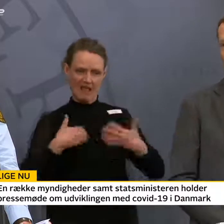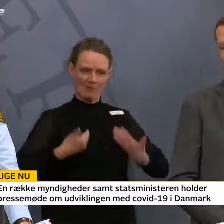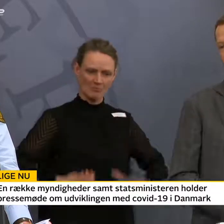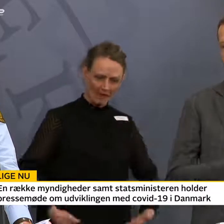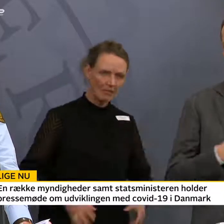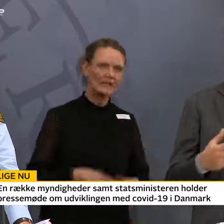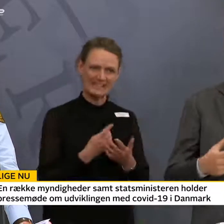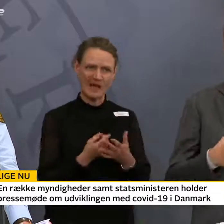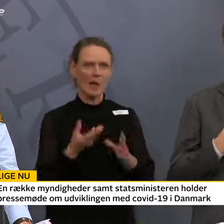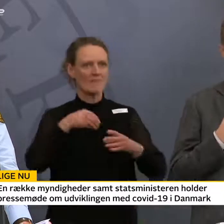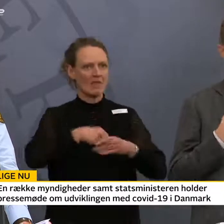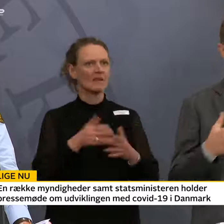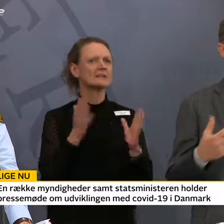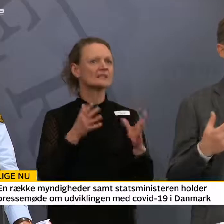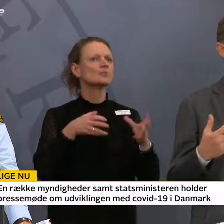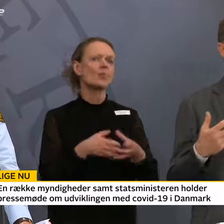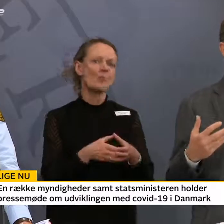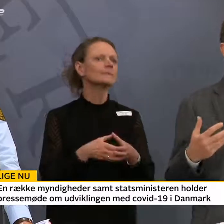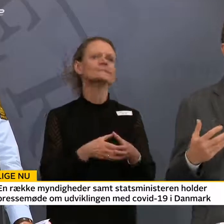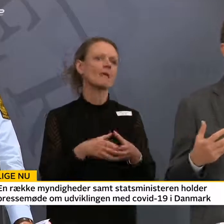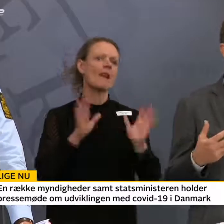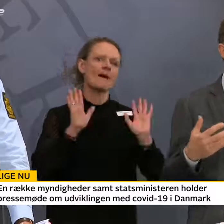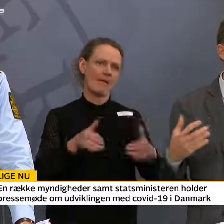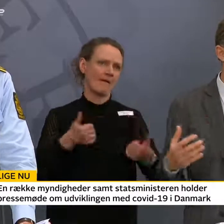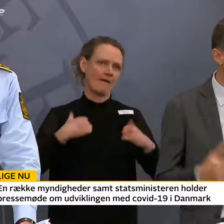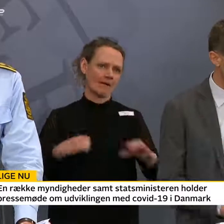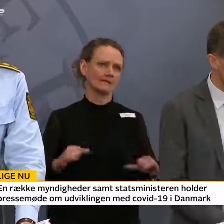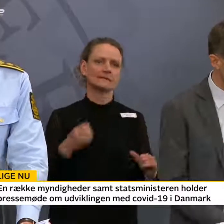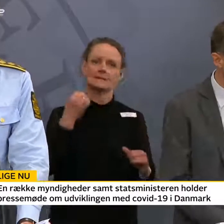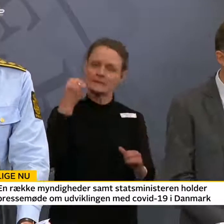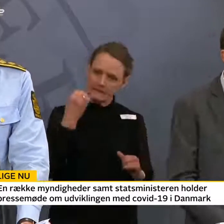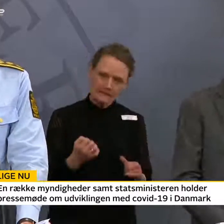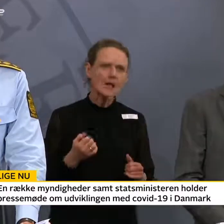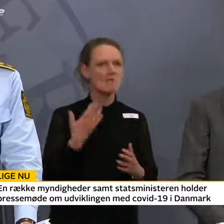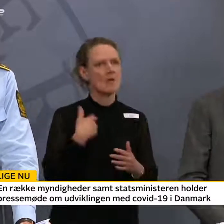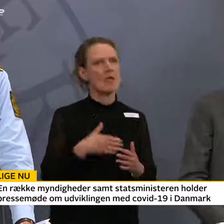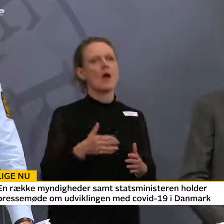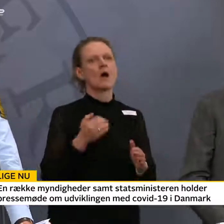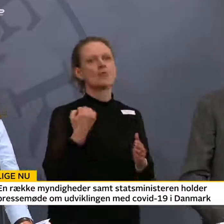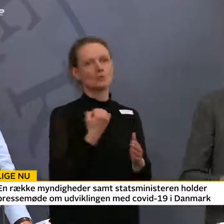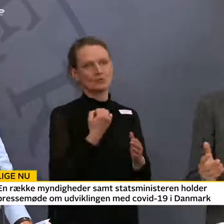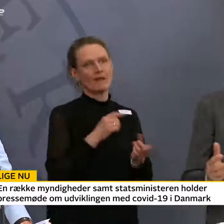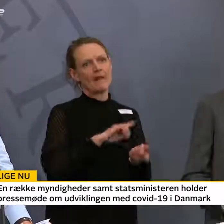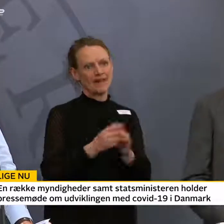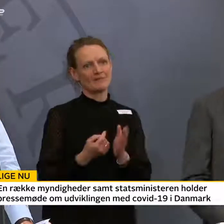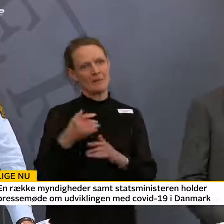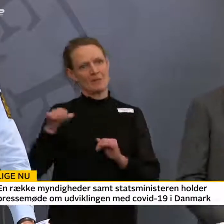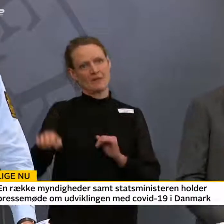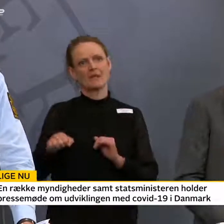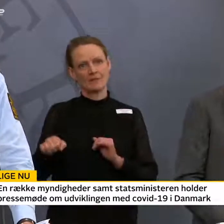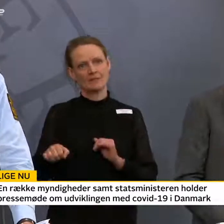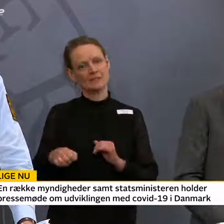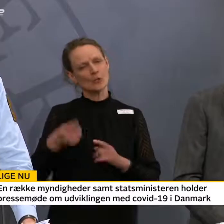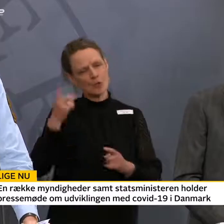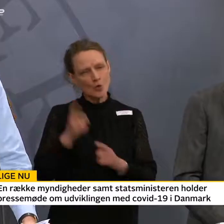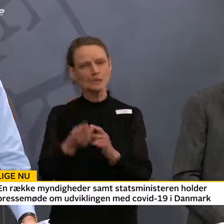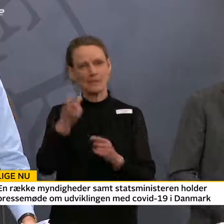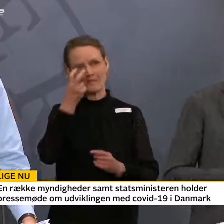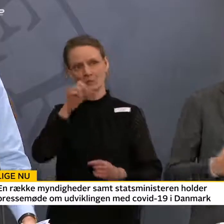risikogrupper. Fordi når man rejser, så er man uvilkårligt mere udsat, end hvis man bliver hjemme i sin egen bolig. I skal simpelthen passe på jer selv.